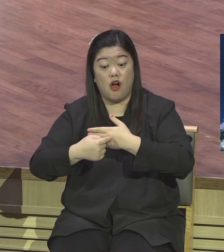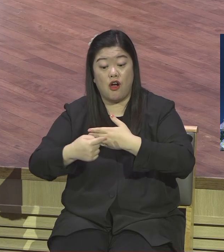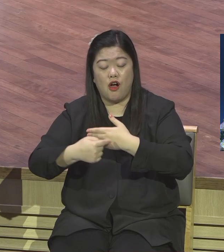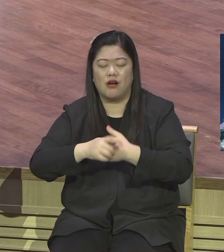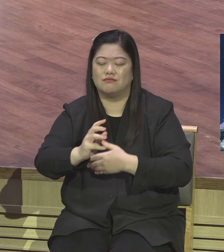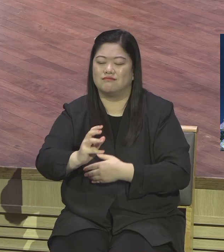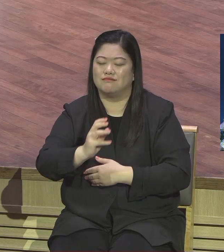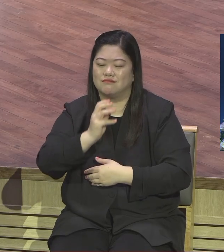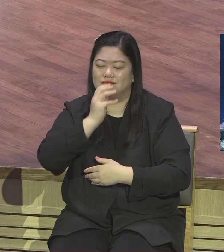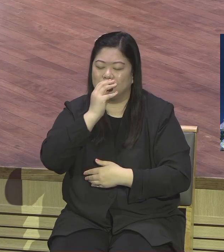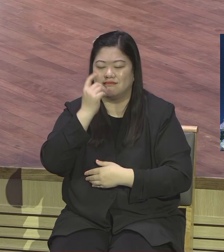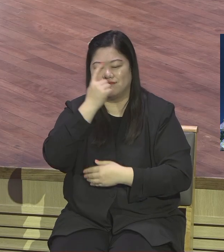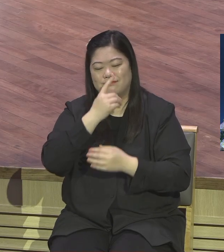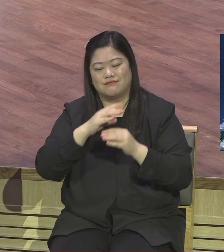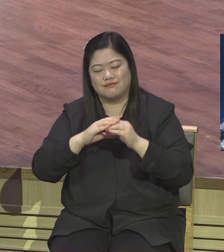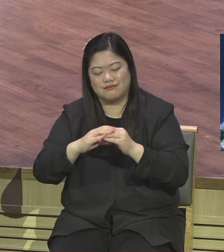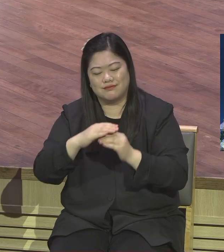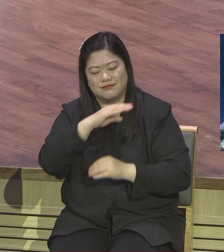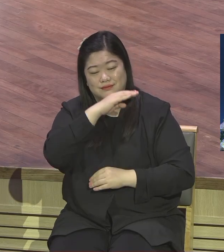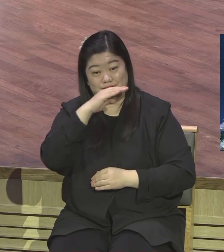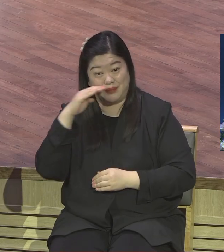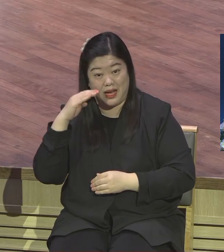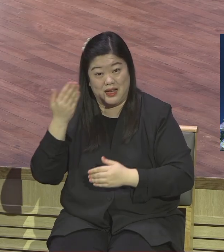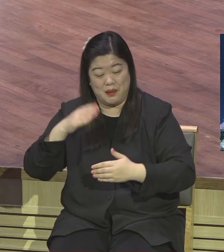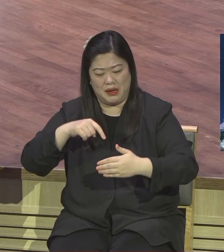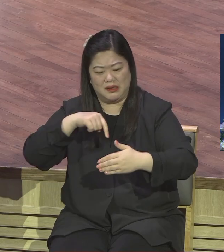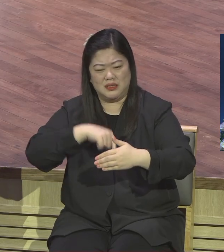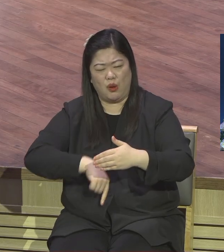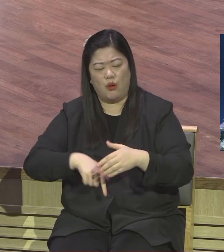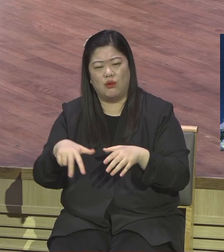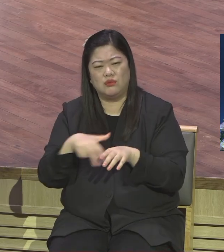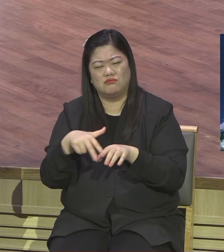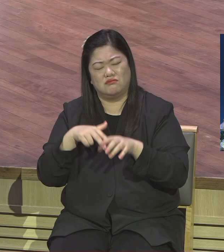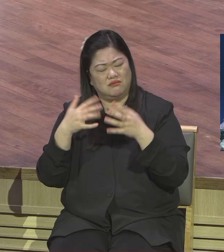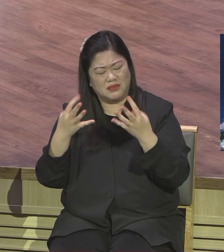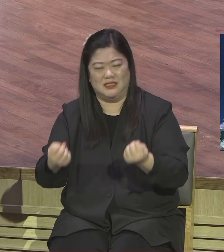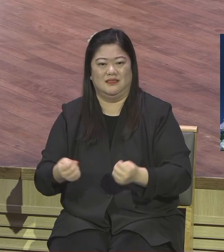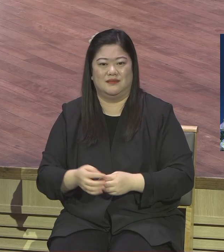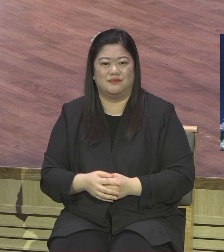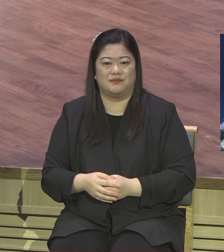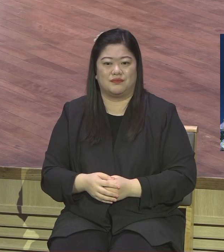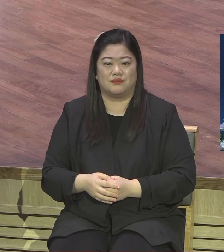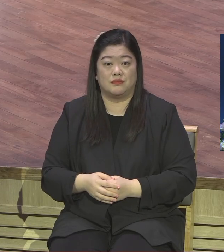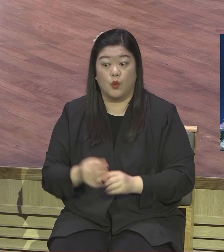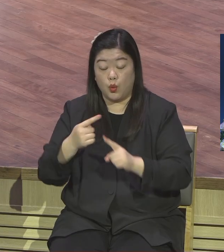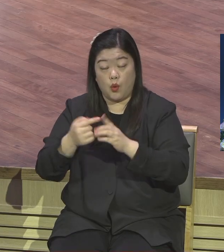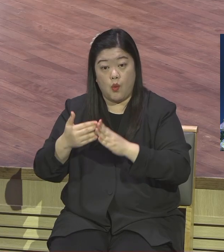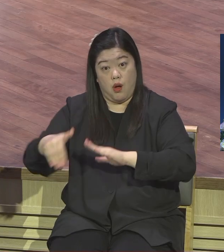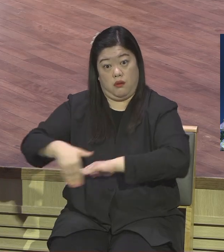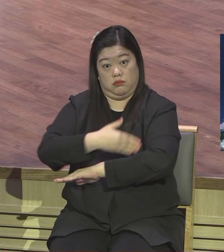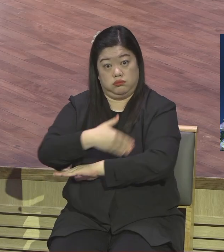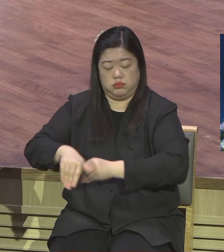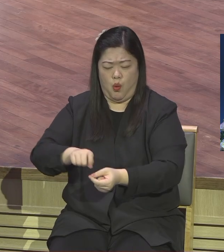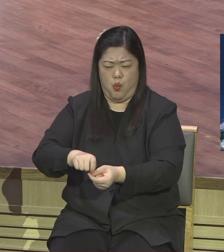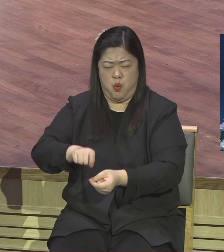교회를 다니고 교회를 바라봅니다 교회를 다니는 사람들도 그래 시각이 그래 시각이